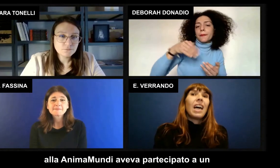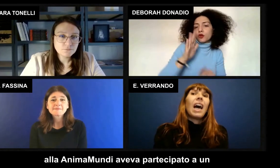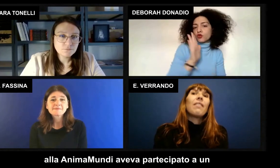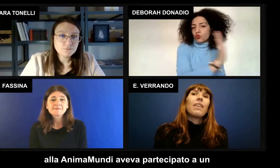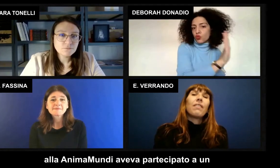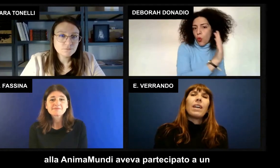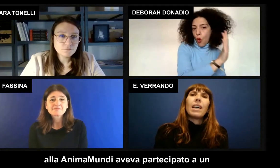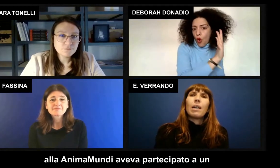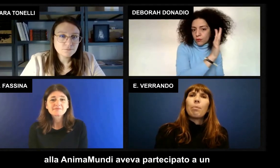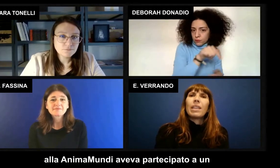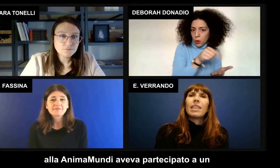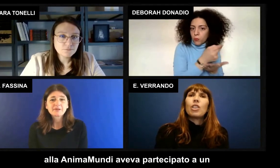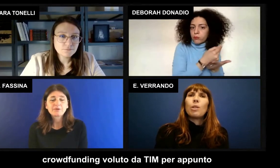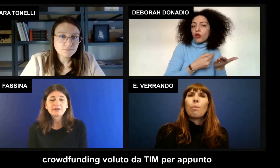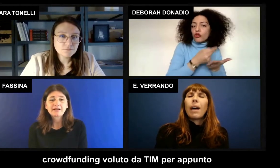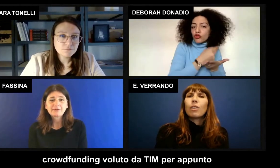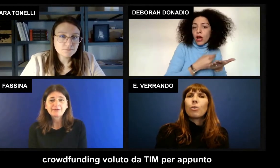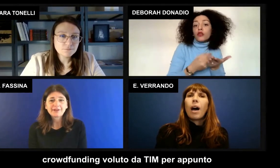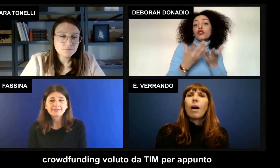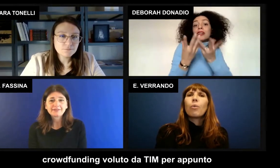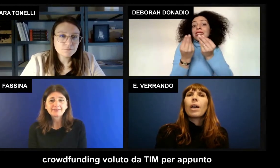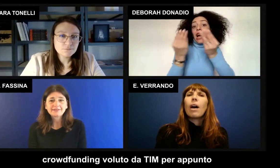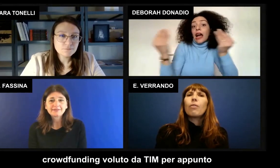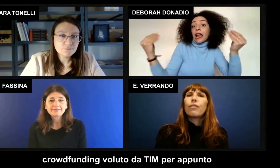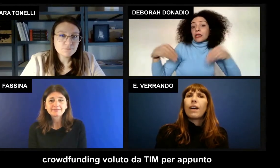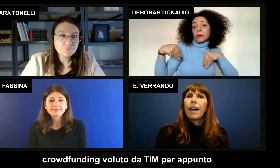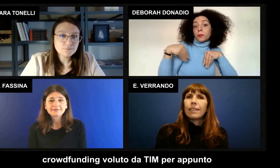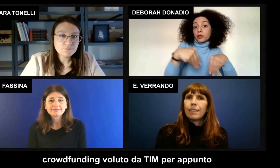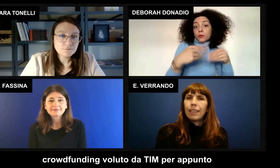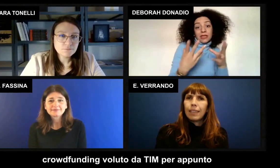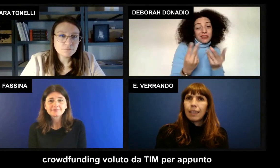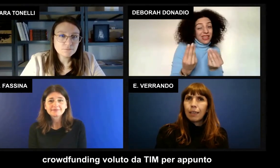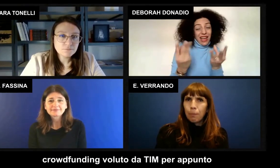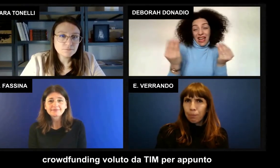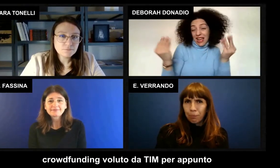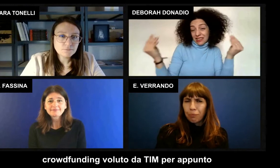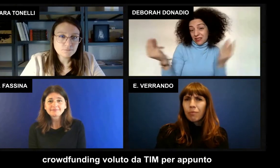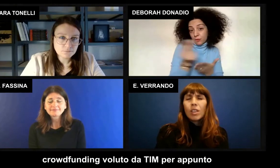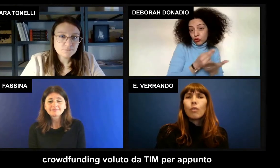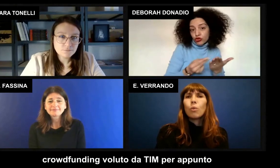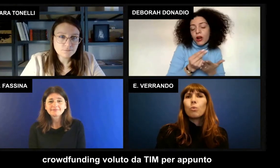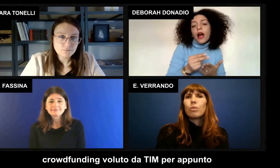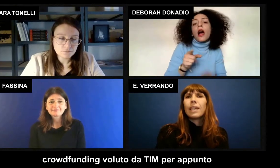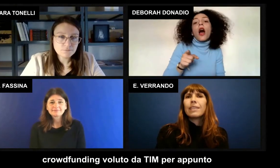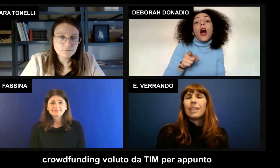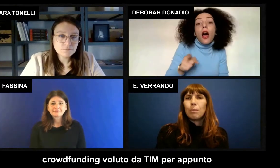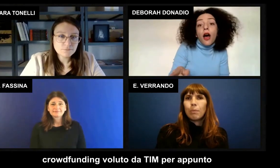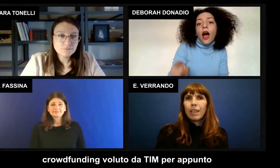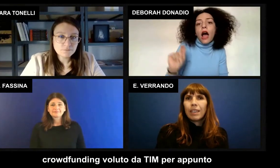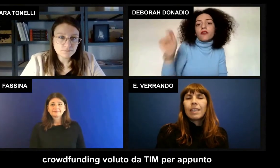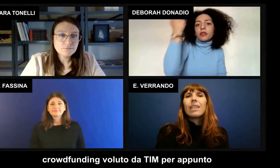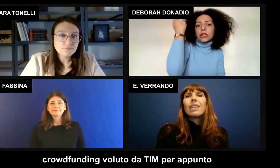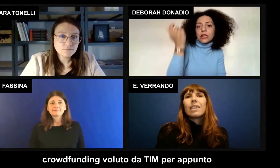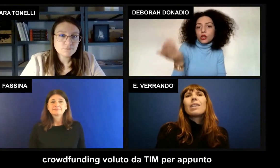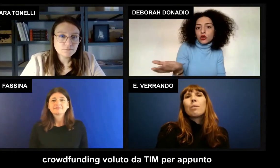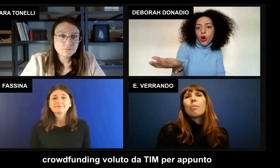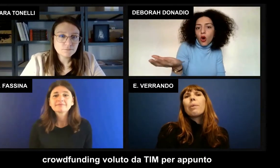aveva partecipato a un crowdfunding voluto da team